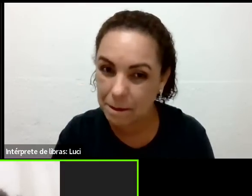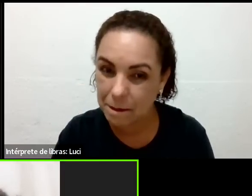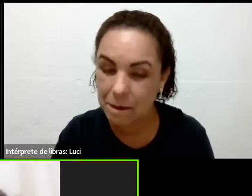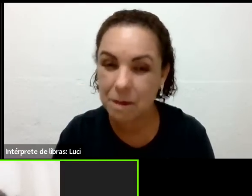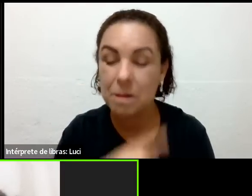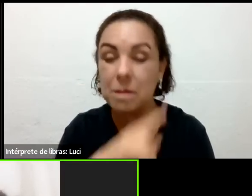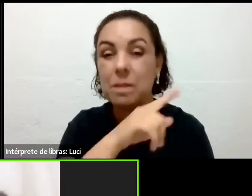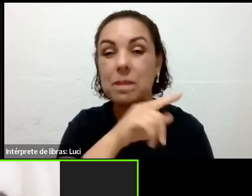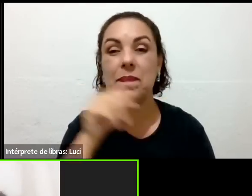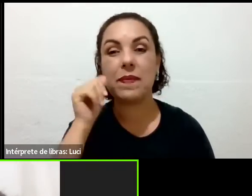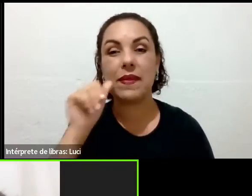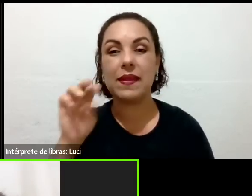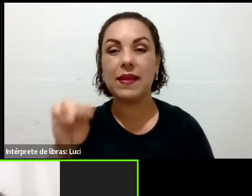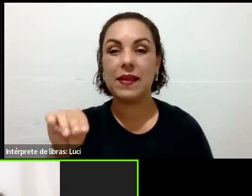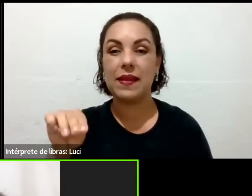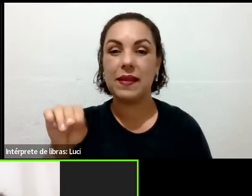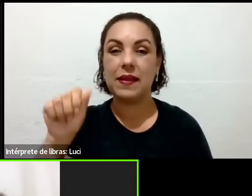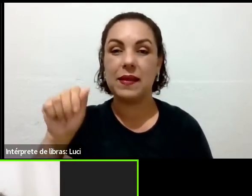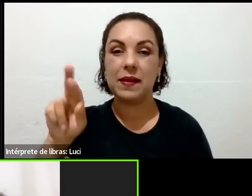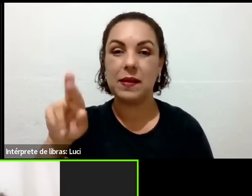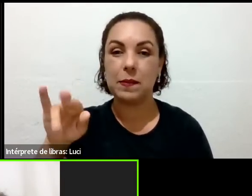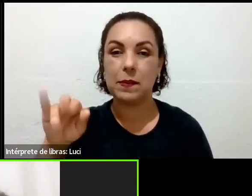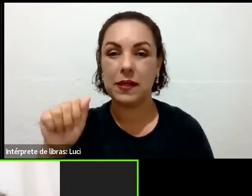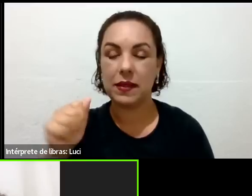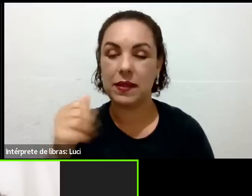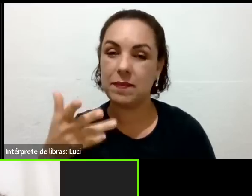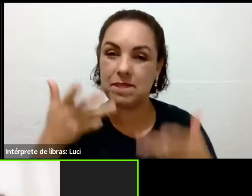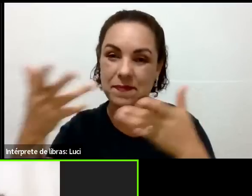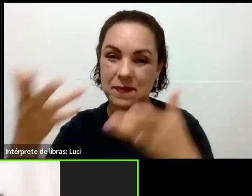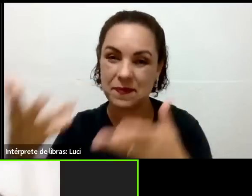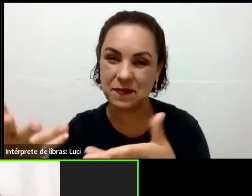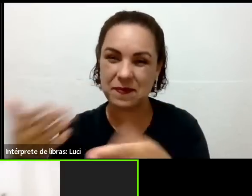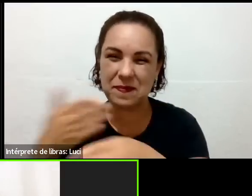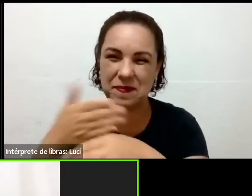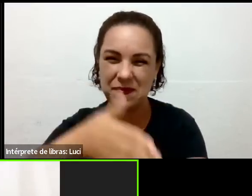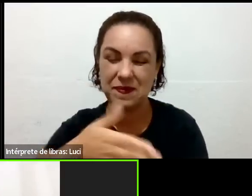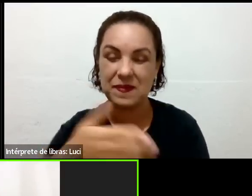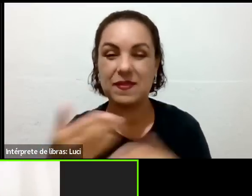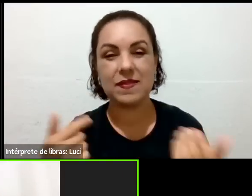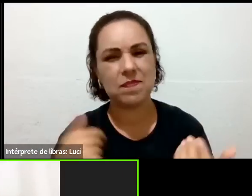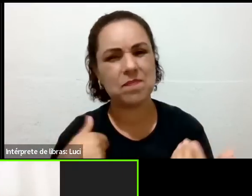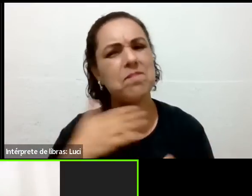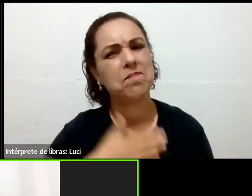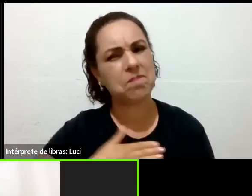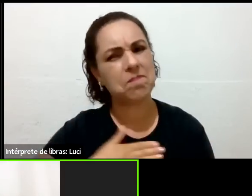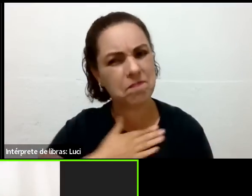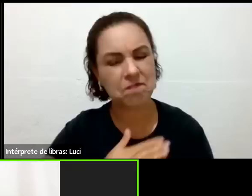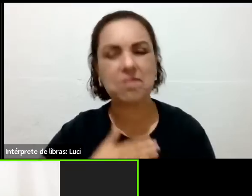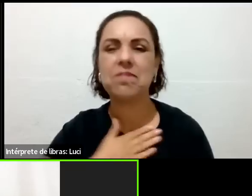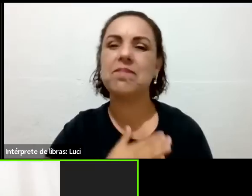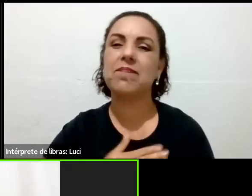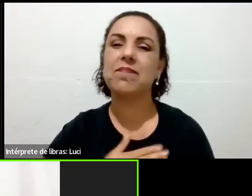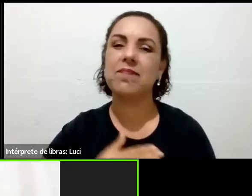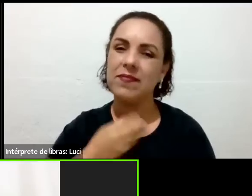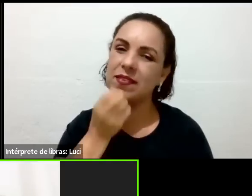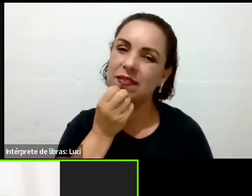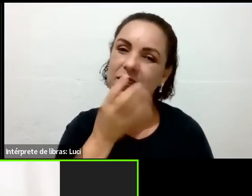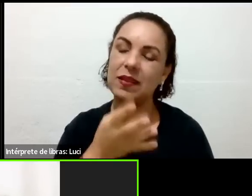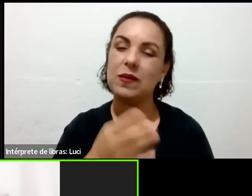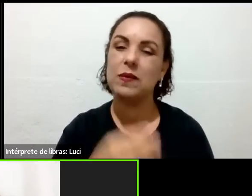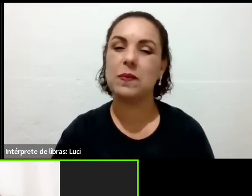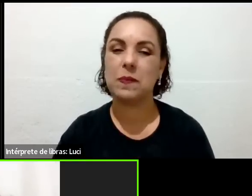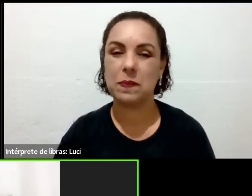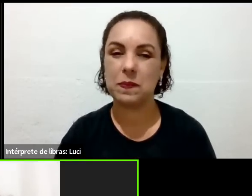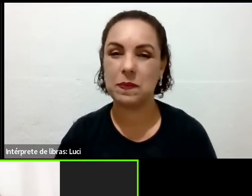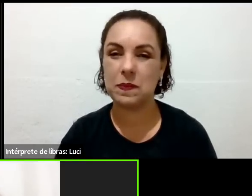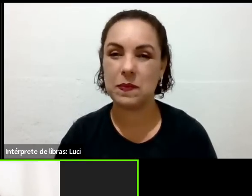assistir essa live, essa reunião, e eu estou achando muito interessante, né, o assunto, porque, inclusive,